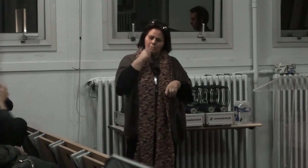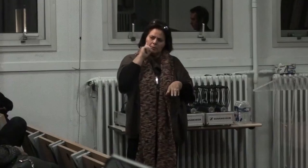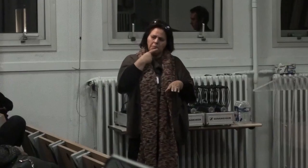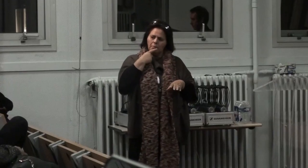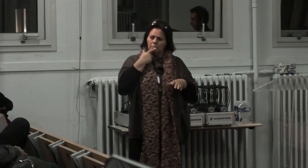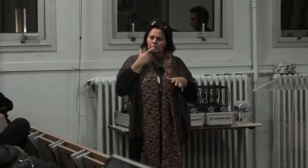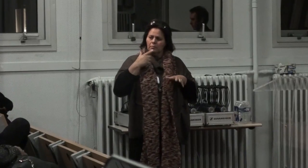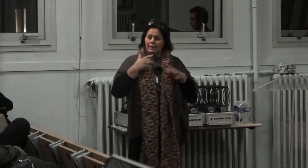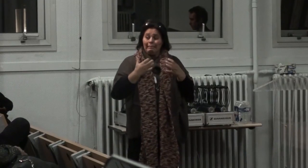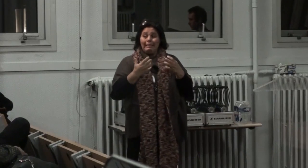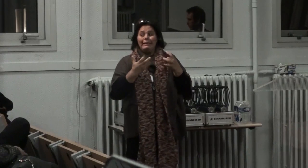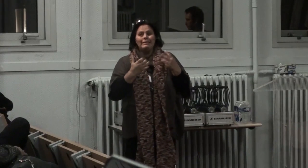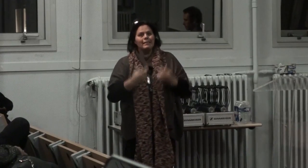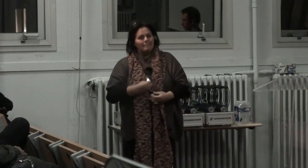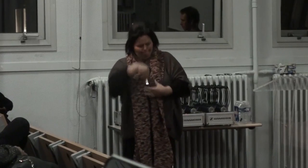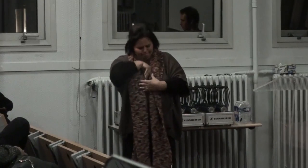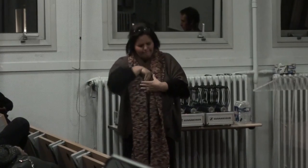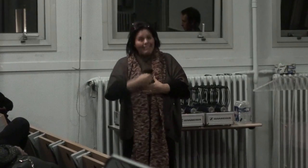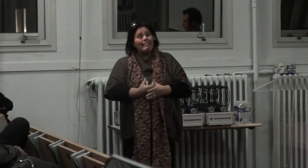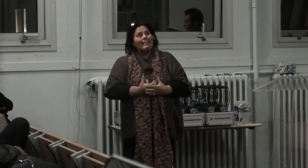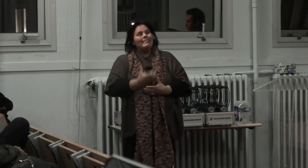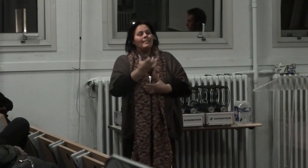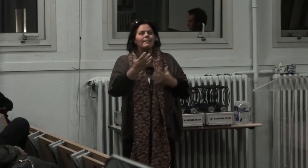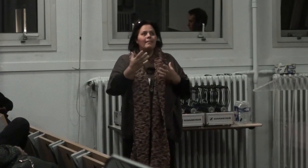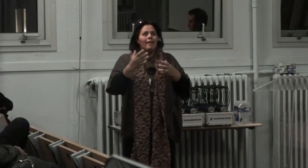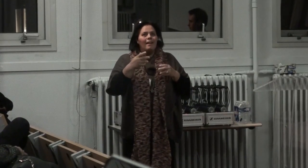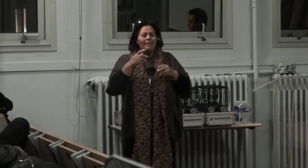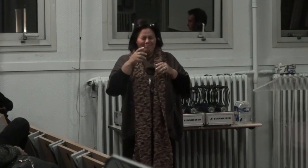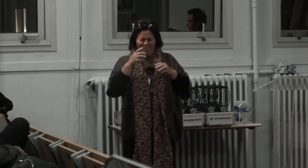je parle de la population sourd n pas le désir le désir d'entendre